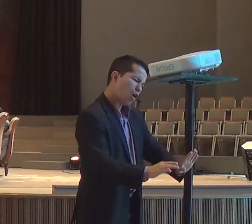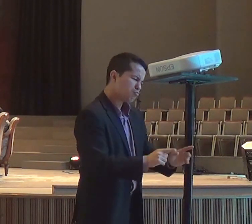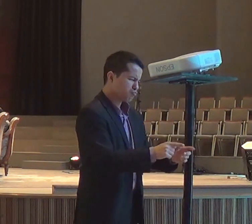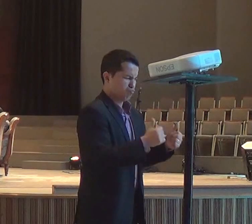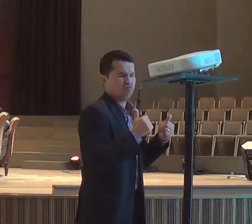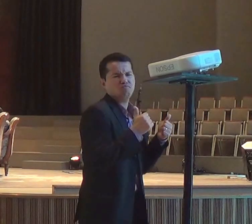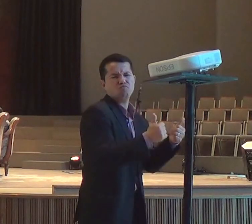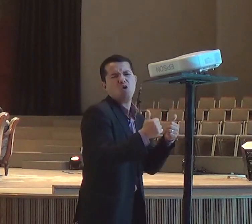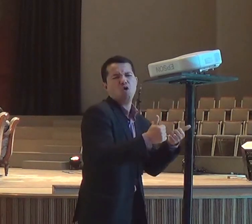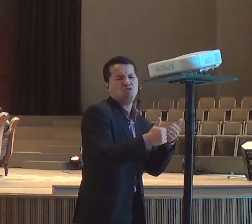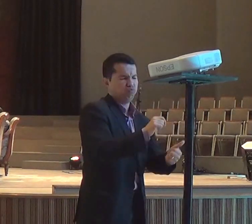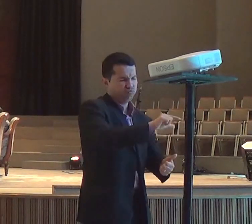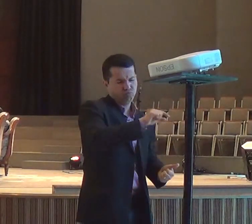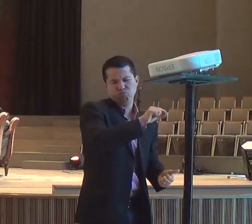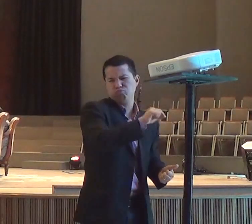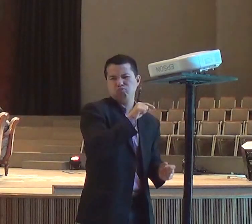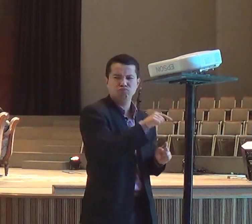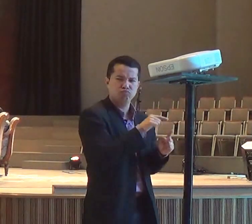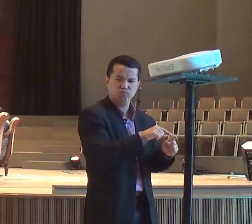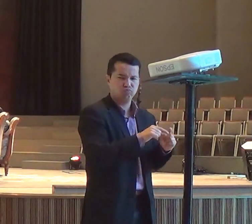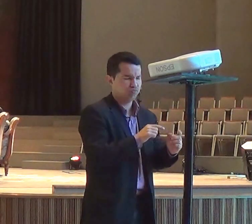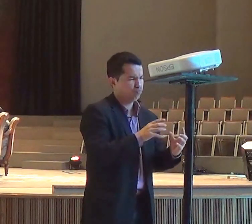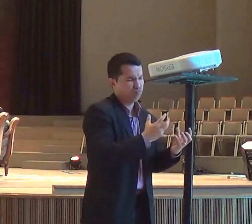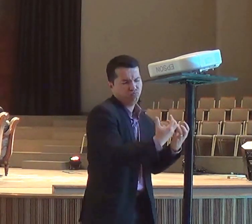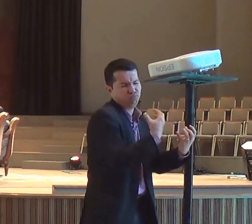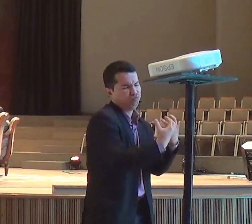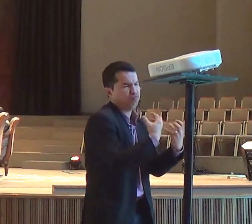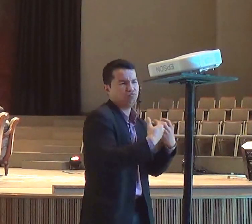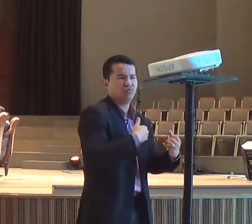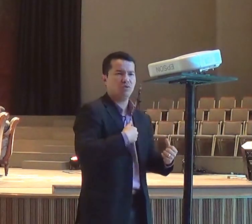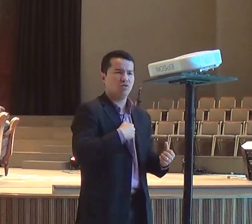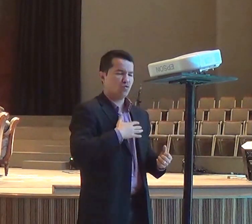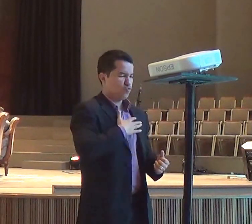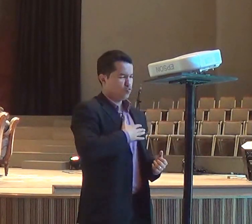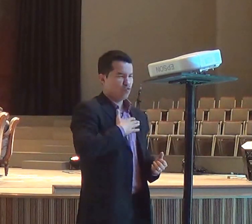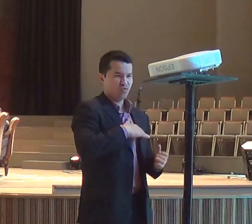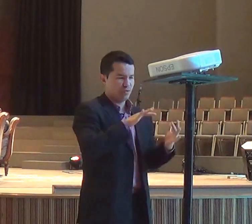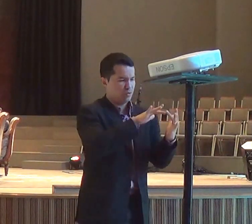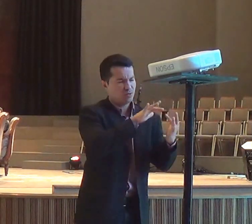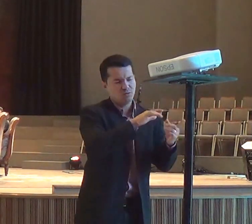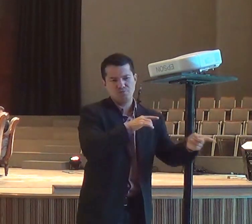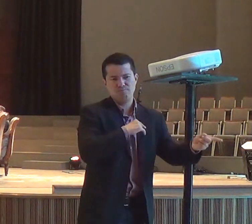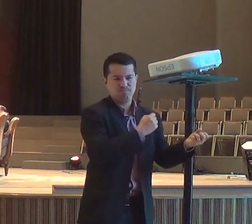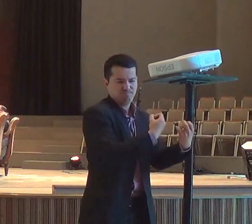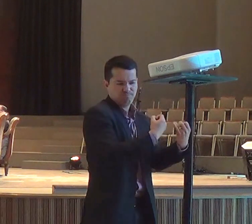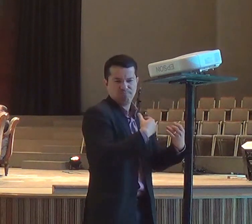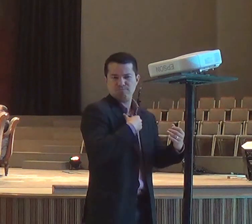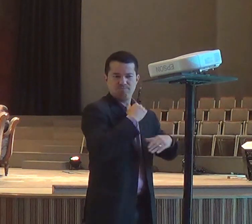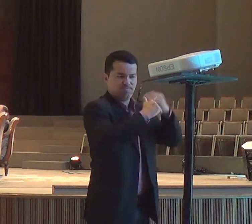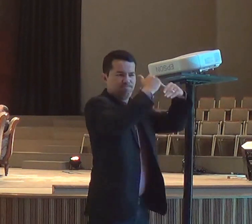buscando aquilo, ela se adequa, aos nossos sonhos, ela não nos coloca, limites,